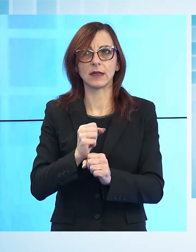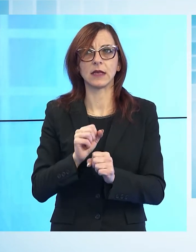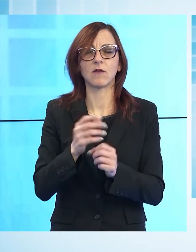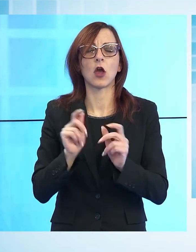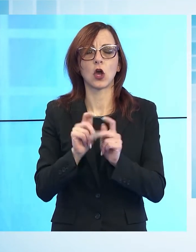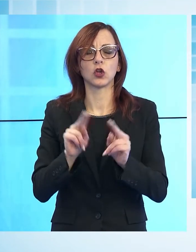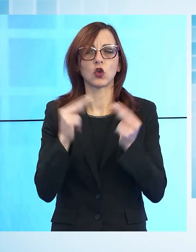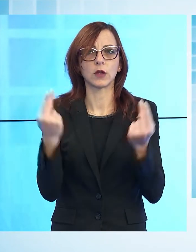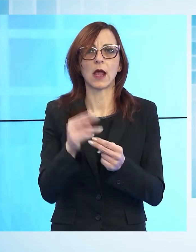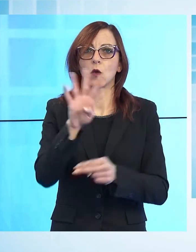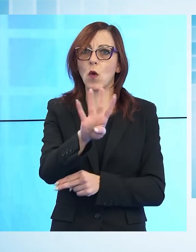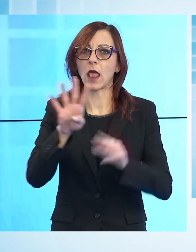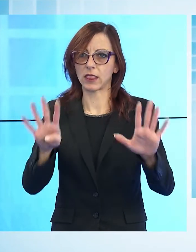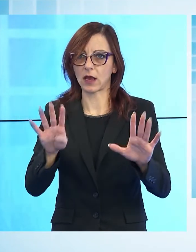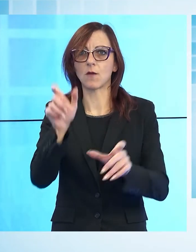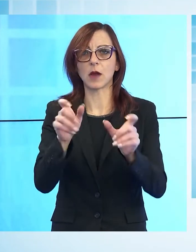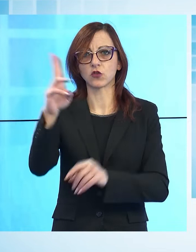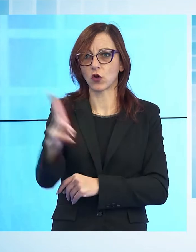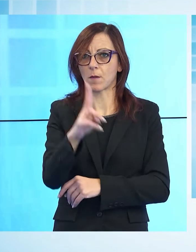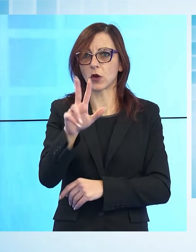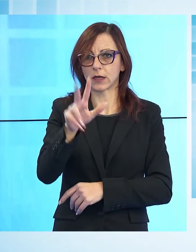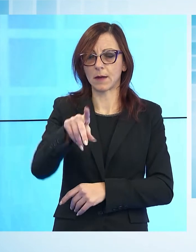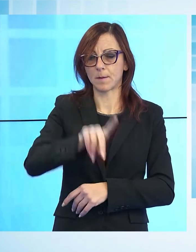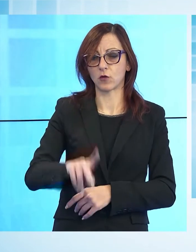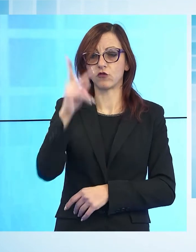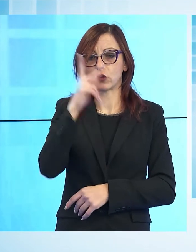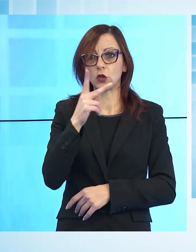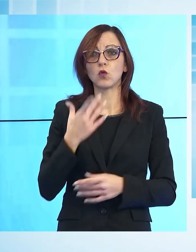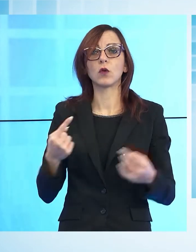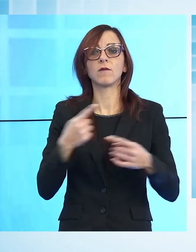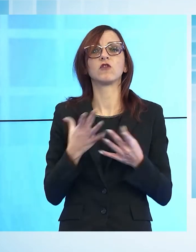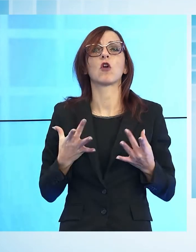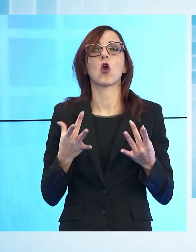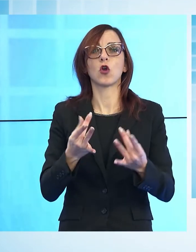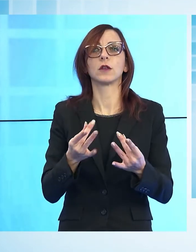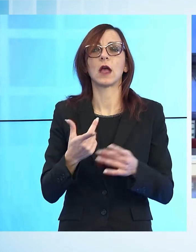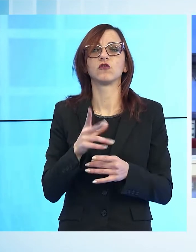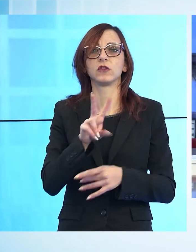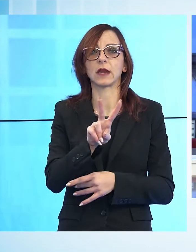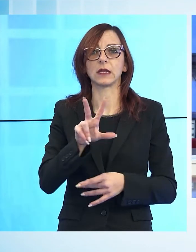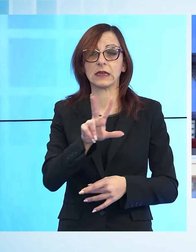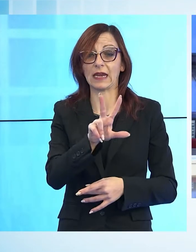Ci sono stati tre decessi in provincia di Lucca, i nuovi contagiati sono 32.